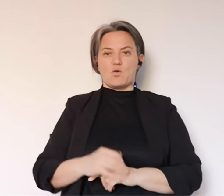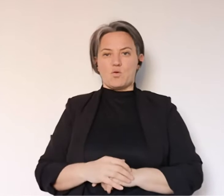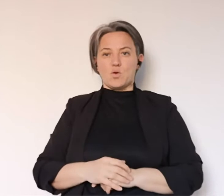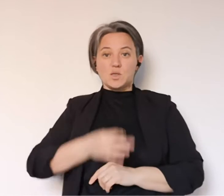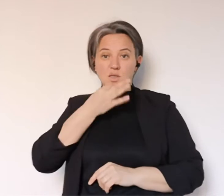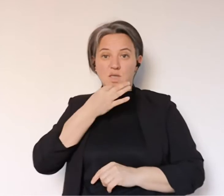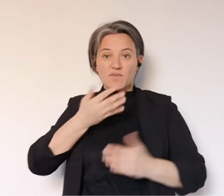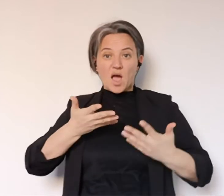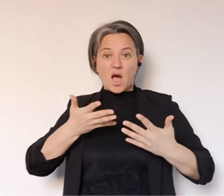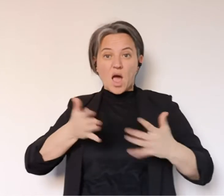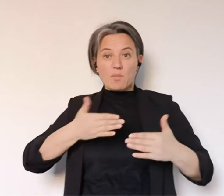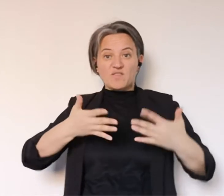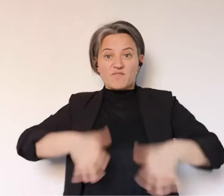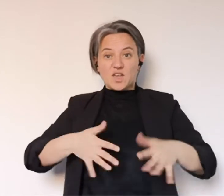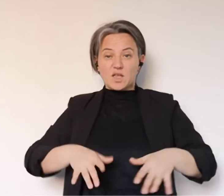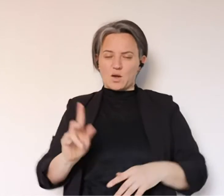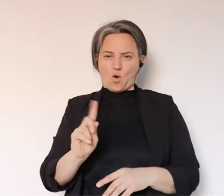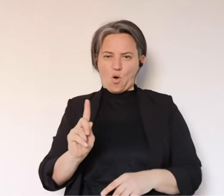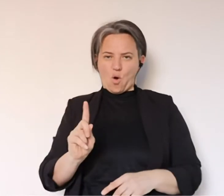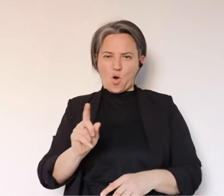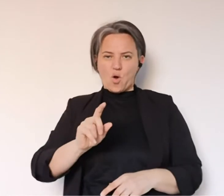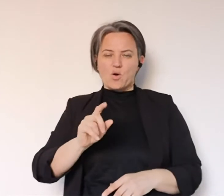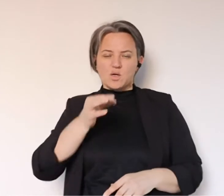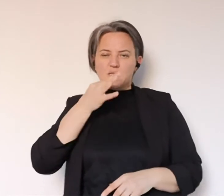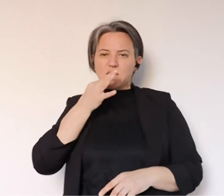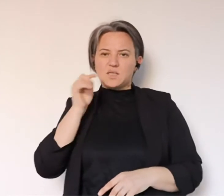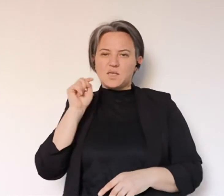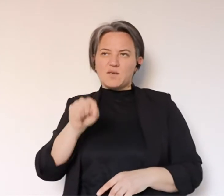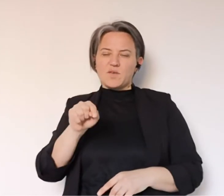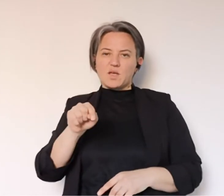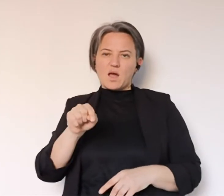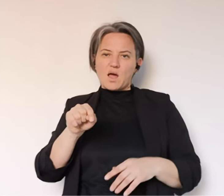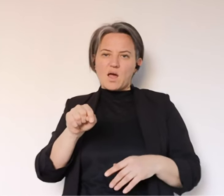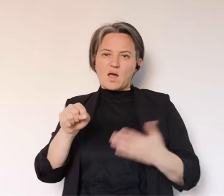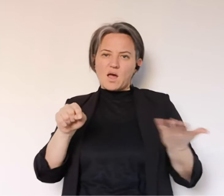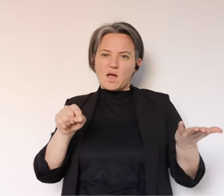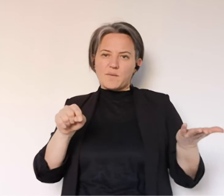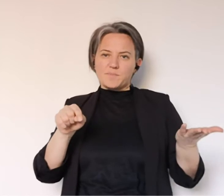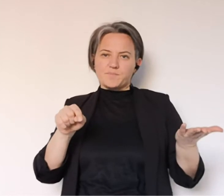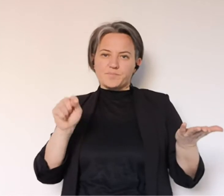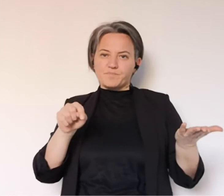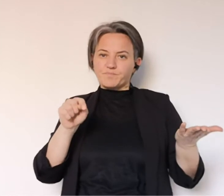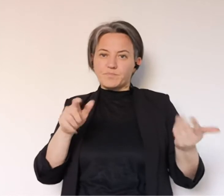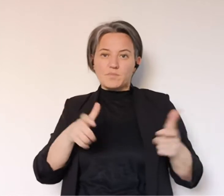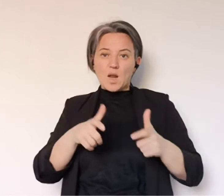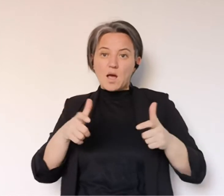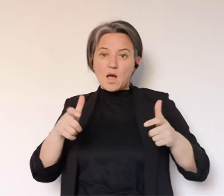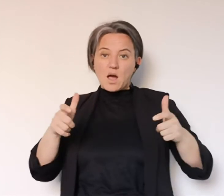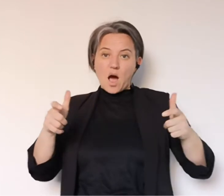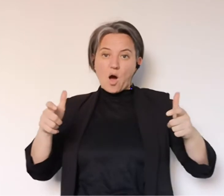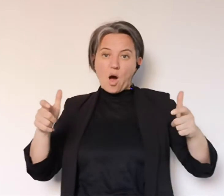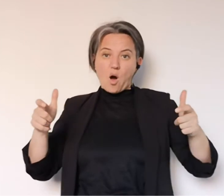un numero di contagi zero che significherebbe non che siamo usciti dall'emergenza ma che senza dubbio abbiamo dato